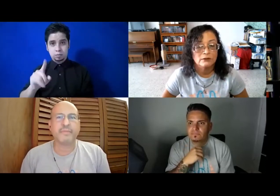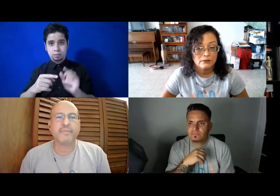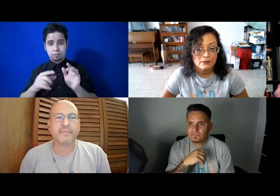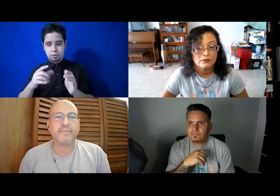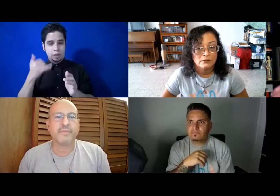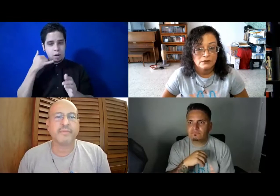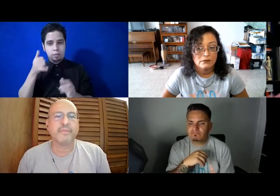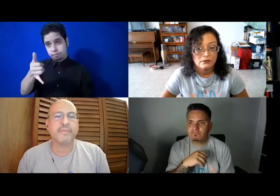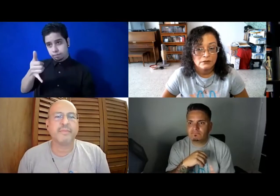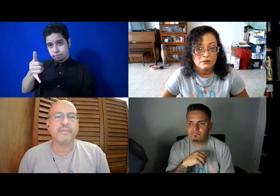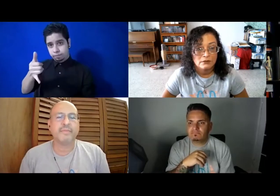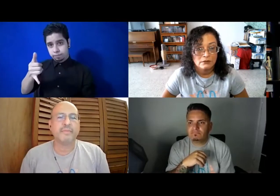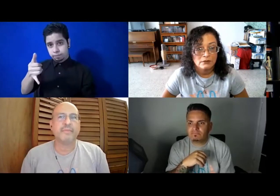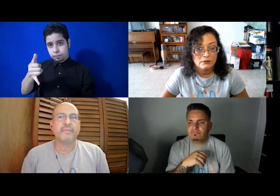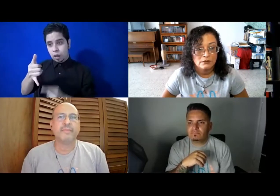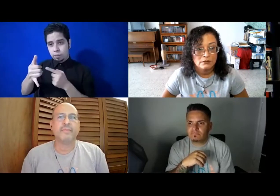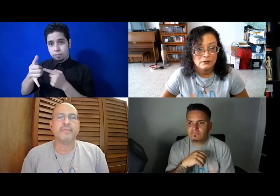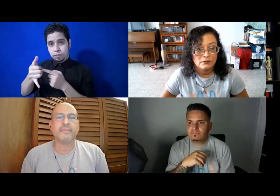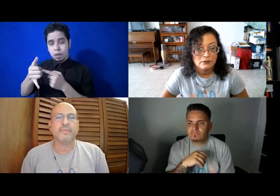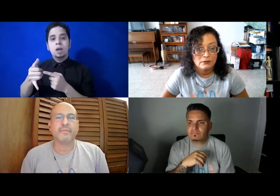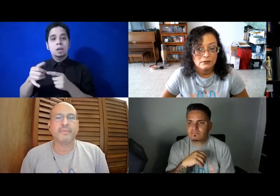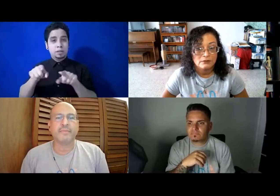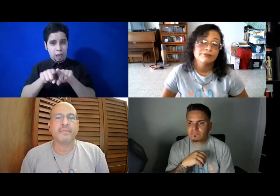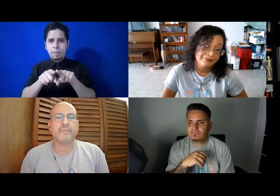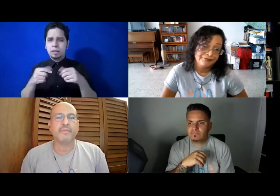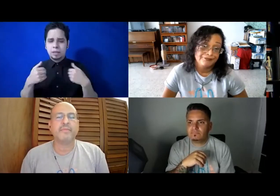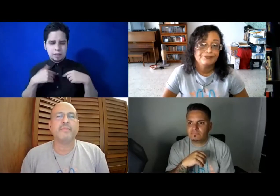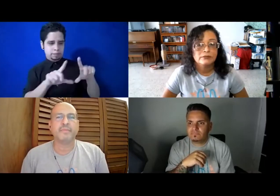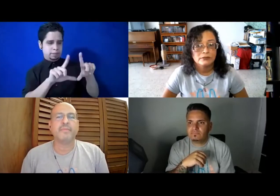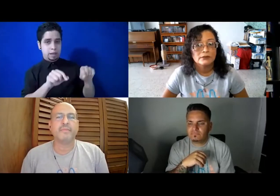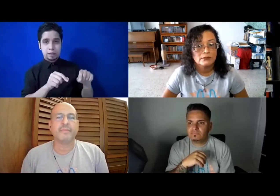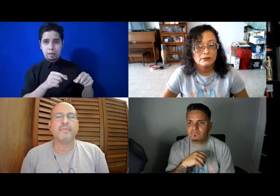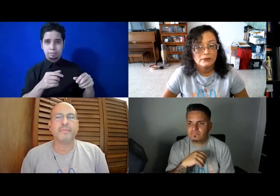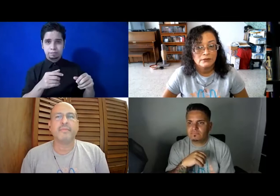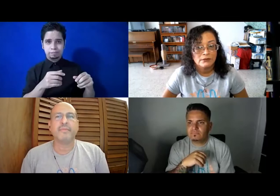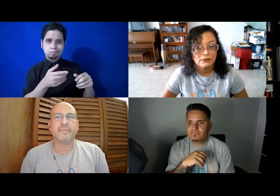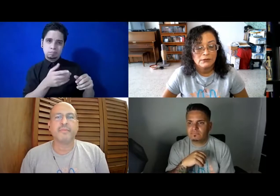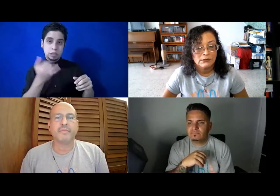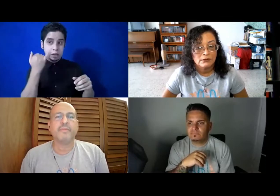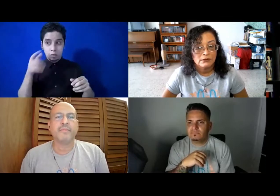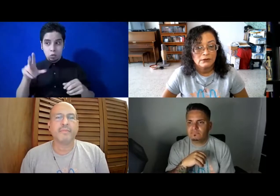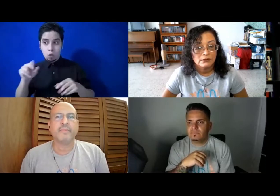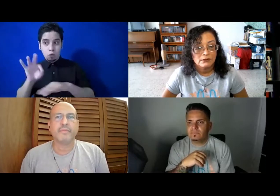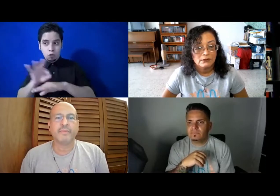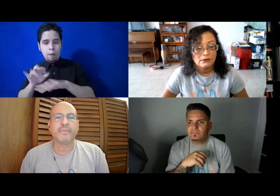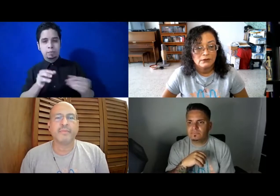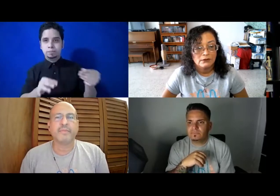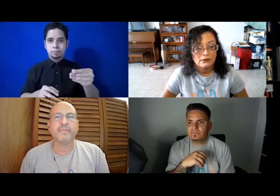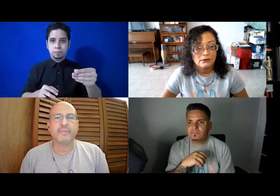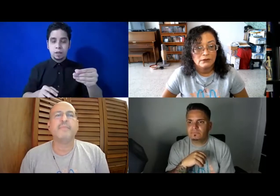No, como quiera que fuese, también llevé la tarjetita, ¿verdad?, de la vacunación, por cualquier cosa, y sí, me la pidieron, me la pidieron,